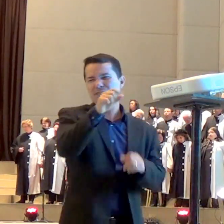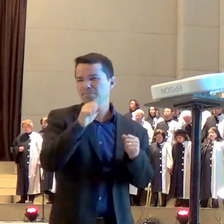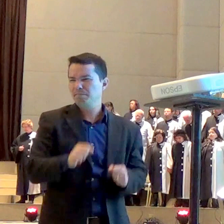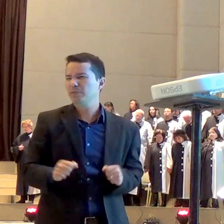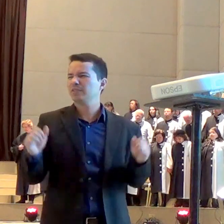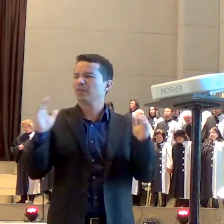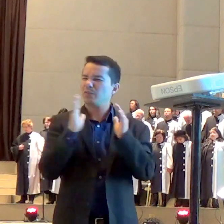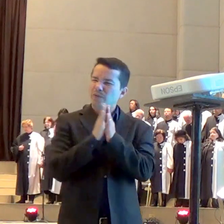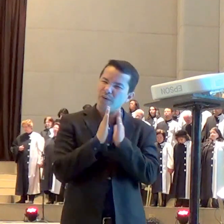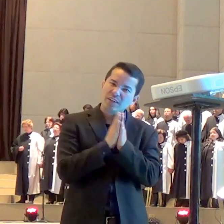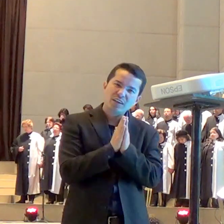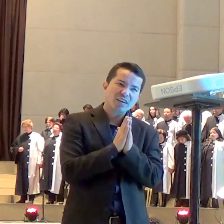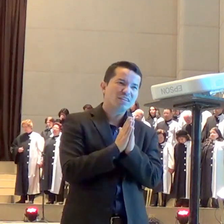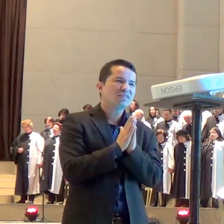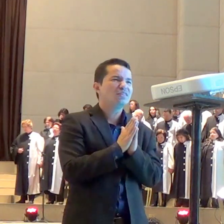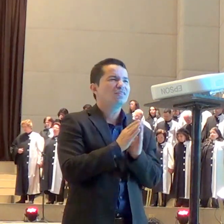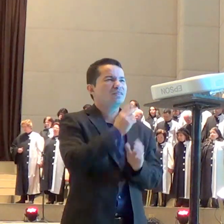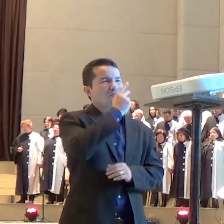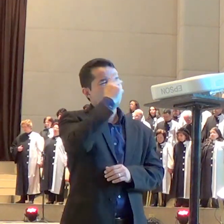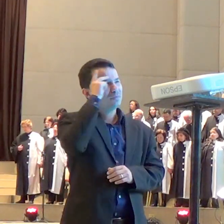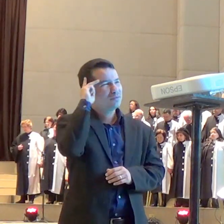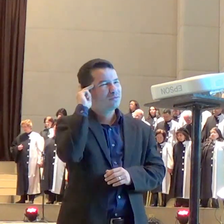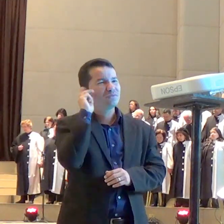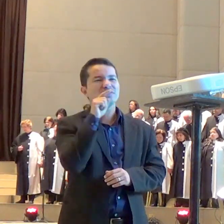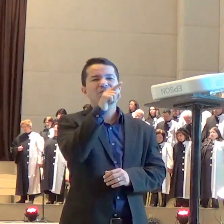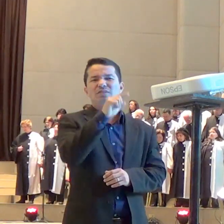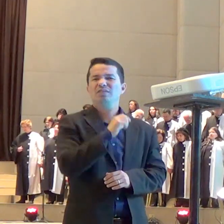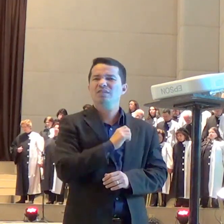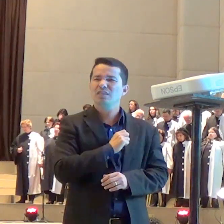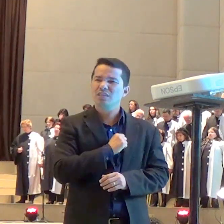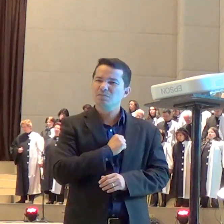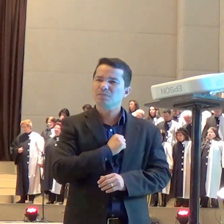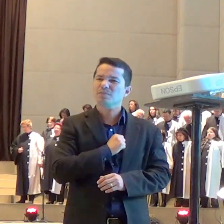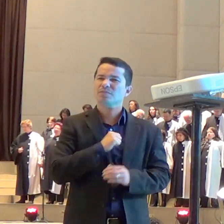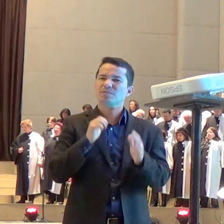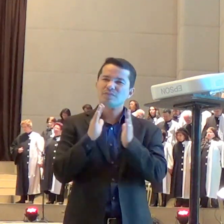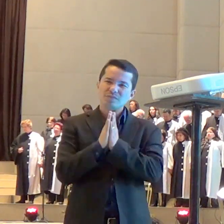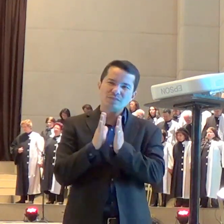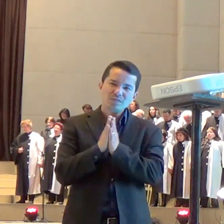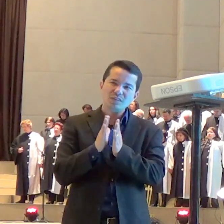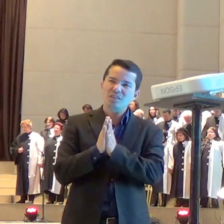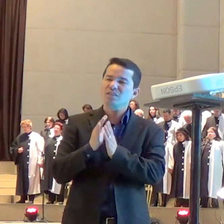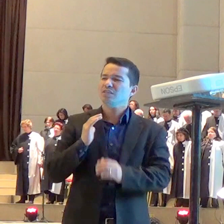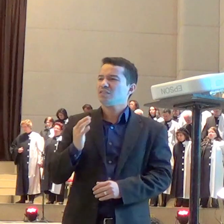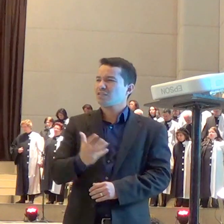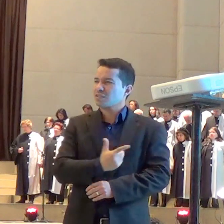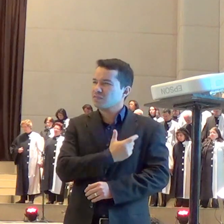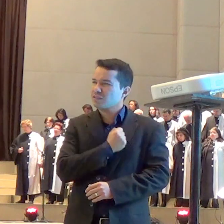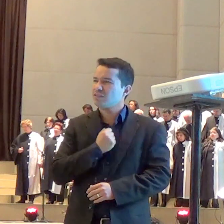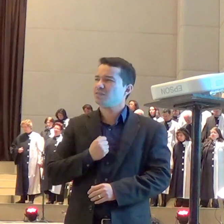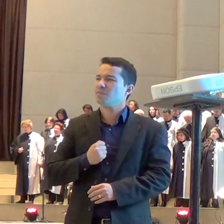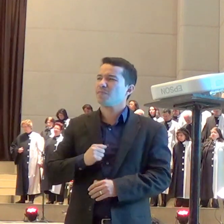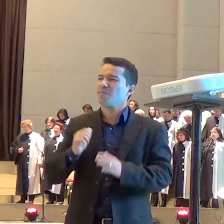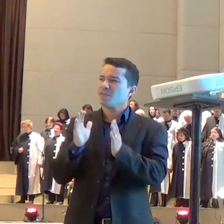orar pelas pessoas que você ama começa a orar pela salvação começa a orar para que o anjo do Senhor coloque pessoas vai lá